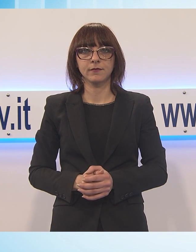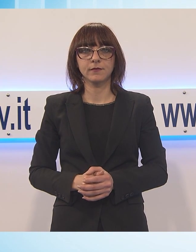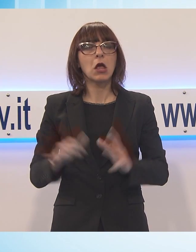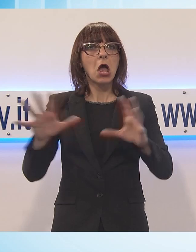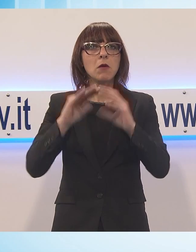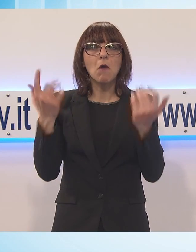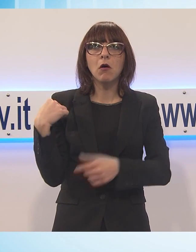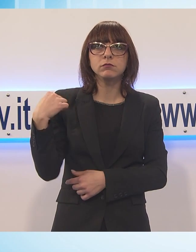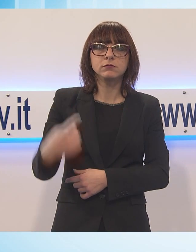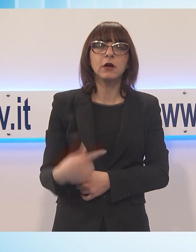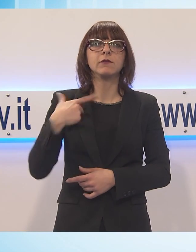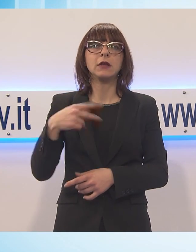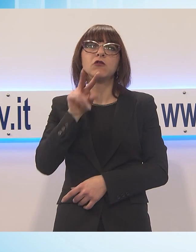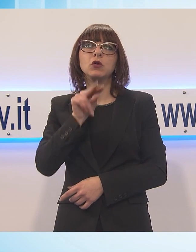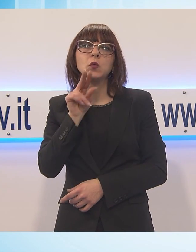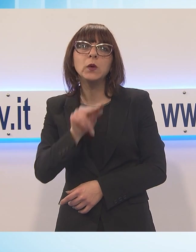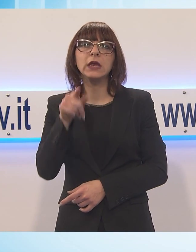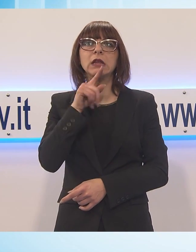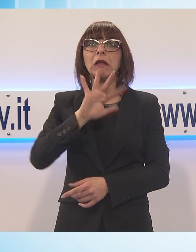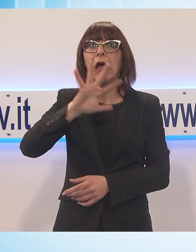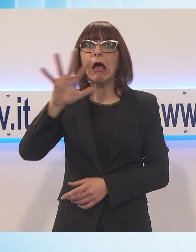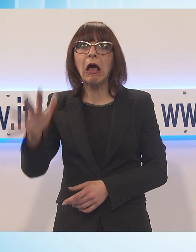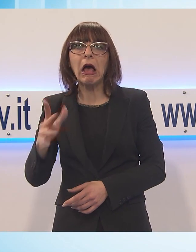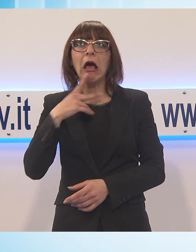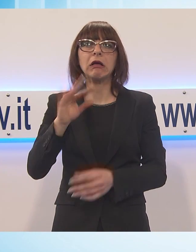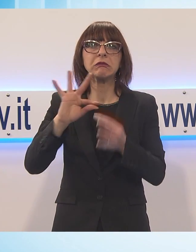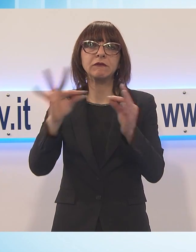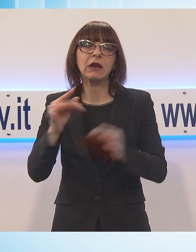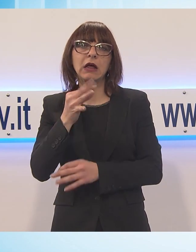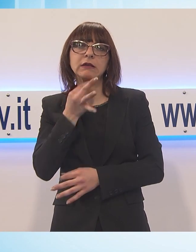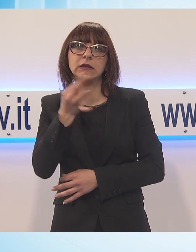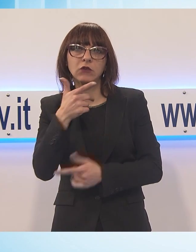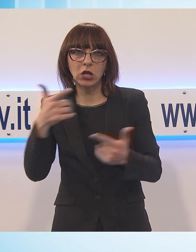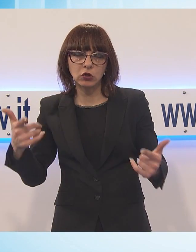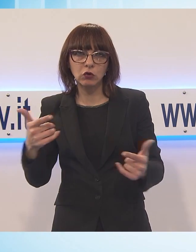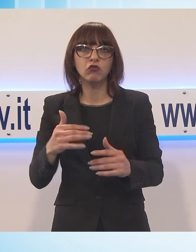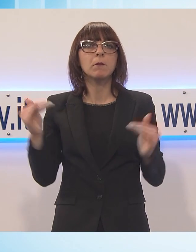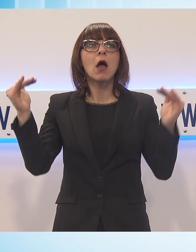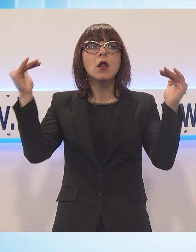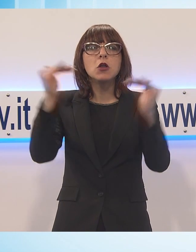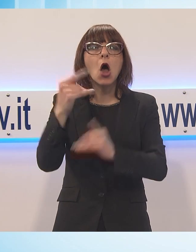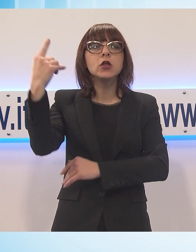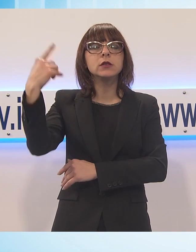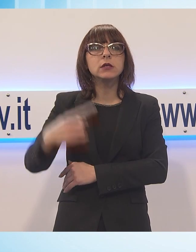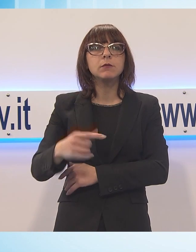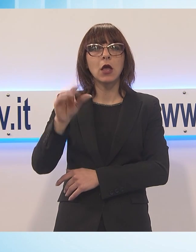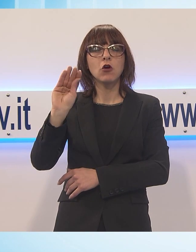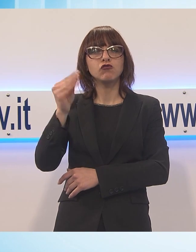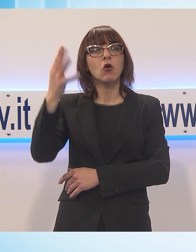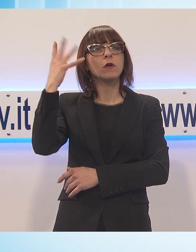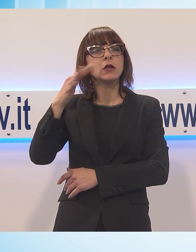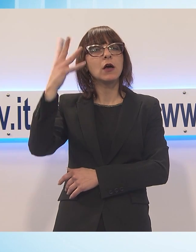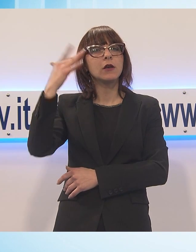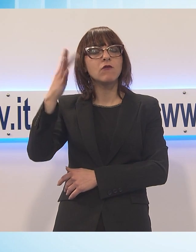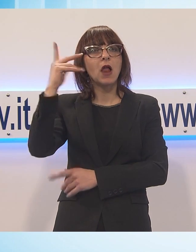parole oscure e anche di banalità. Notte in cui i giovani riflettono sulle ragioni degli eventi e della storia, ma